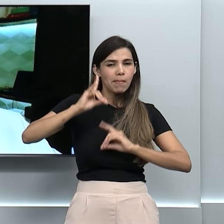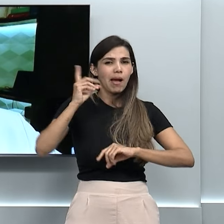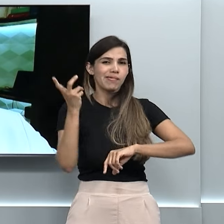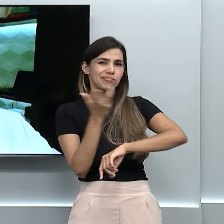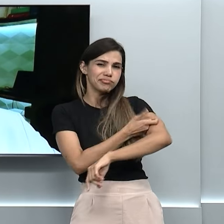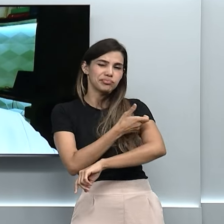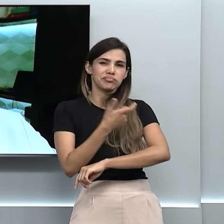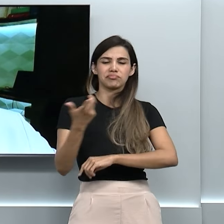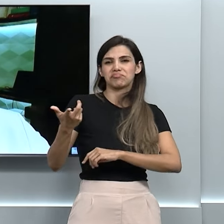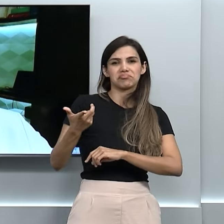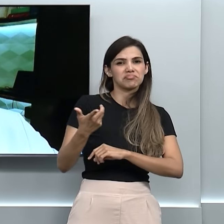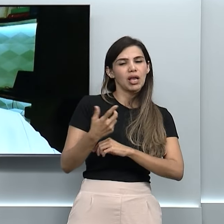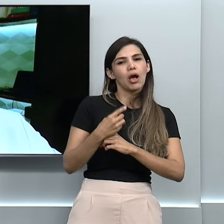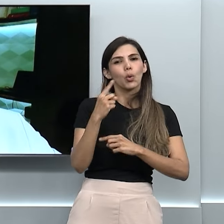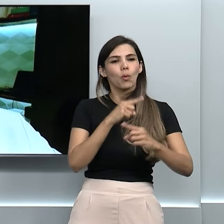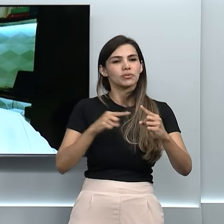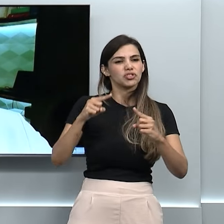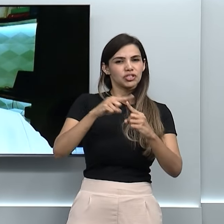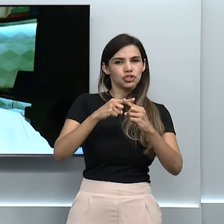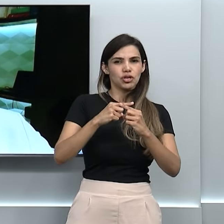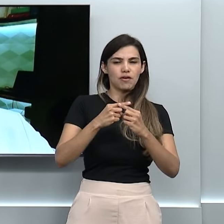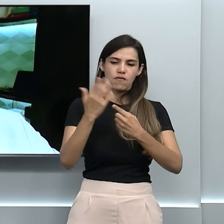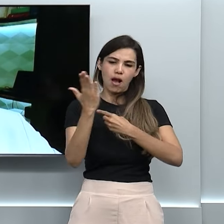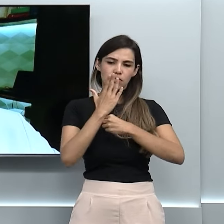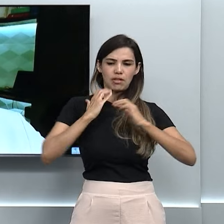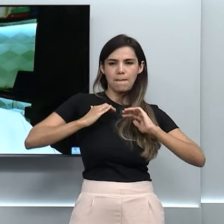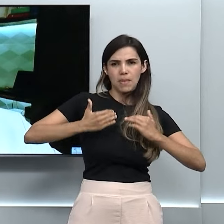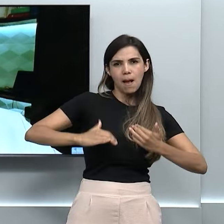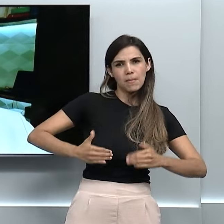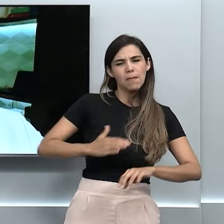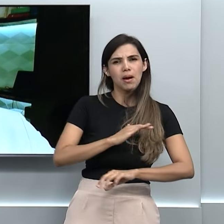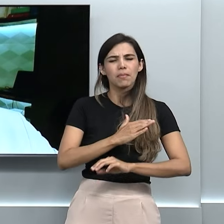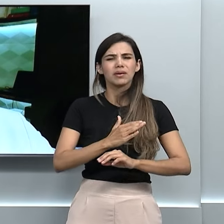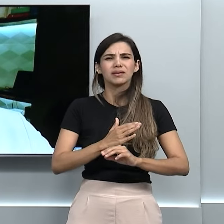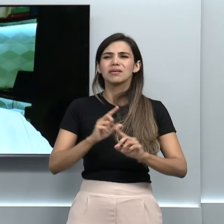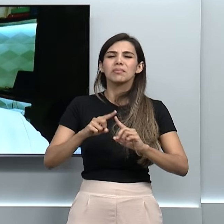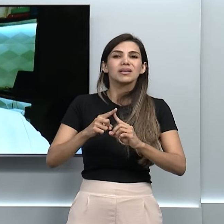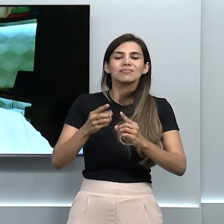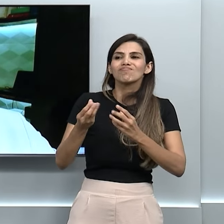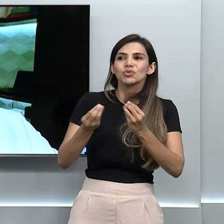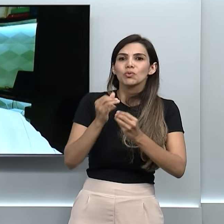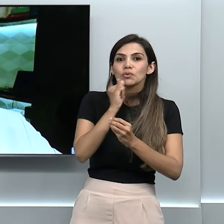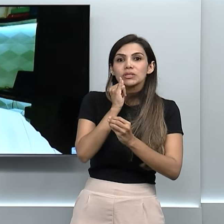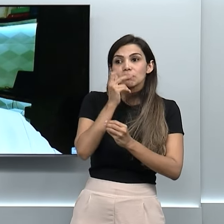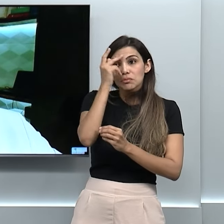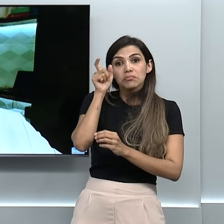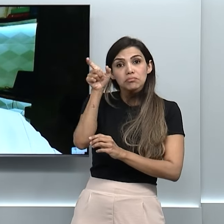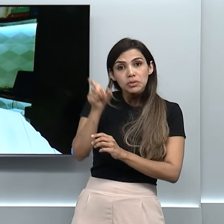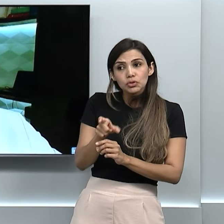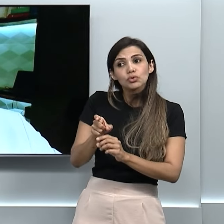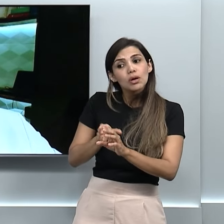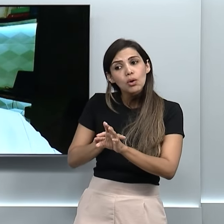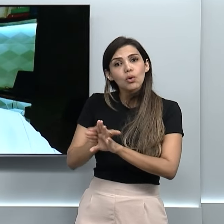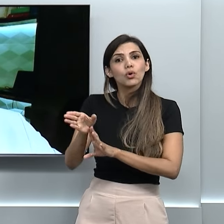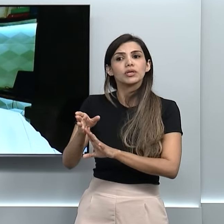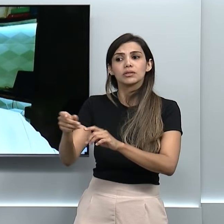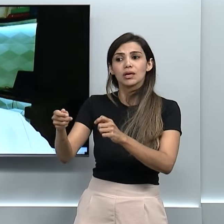para o médico, para fins estéticos. Mas quando ela é indicada, quando que, por exemplo, uma pessoa necessita